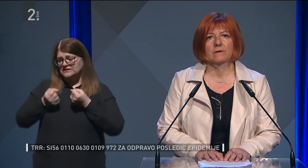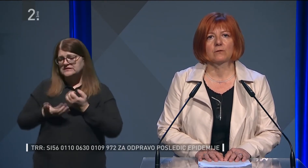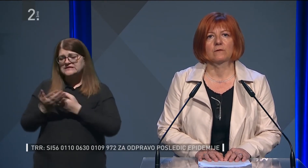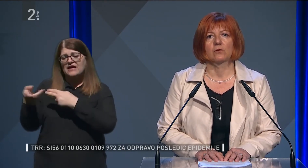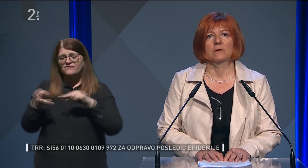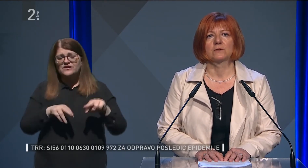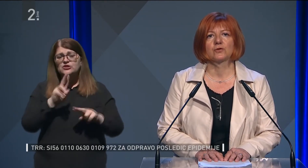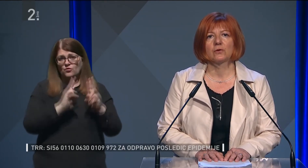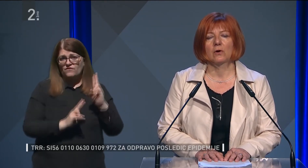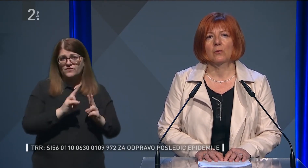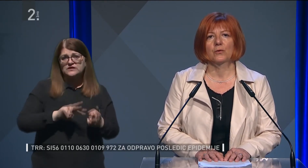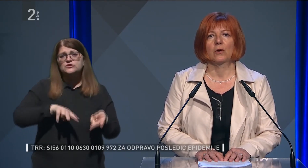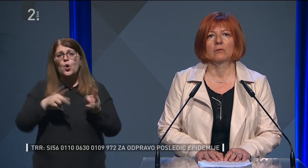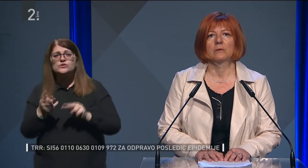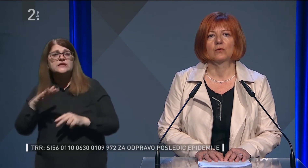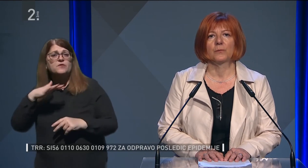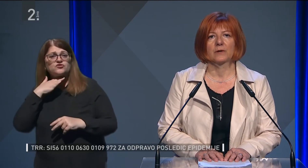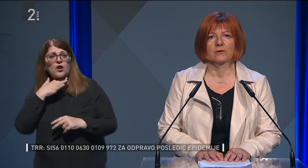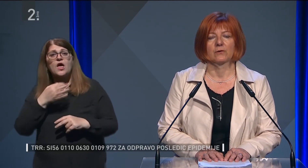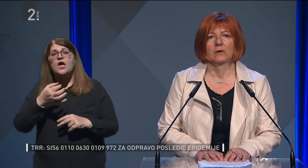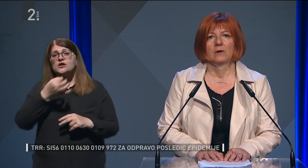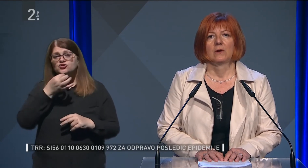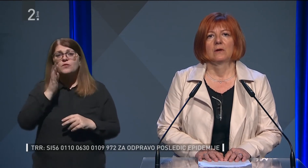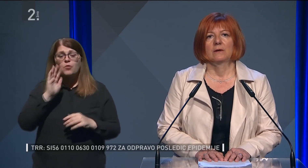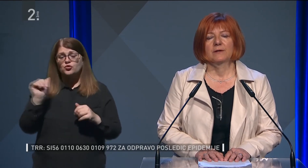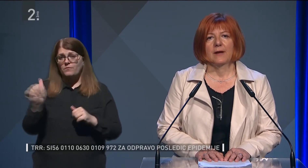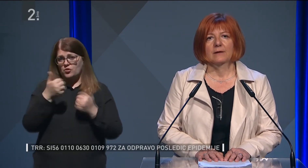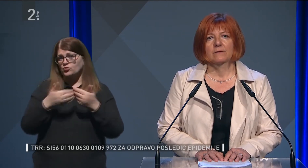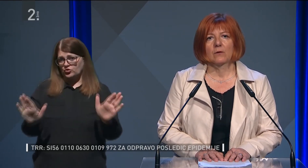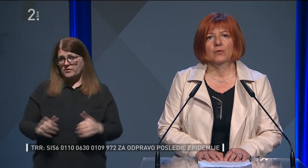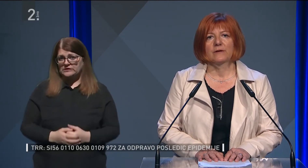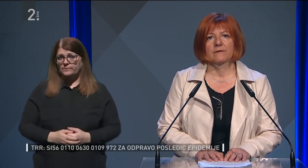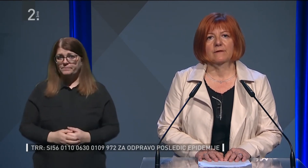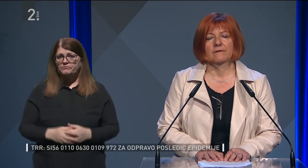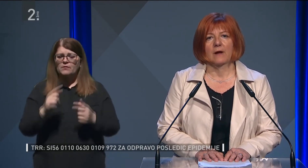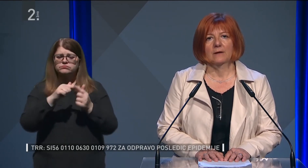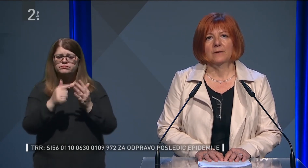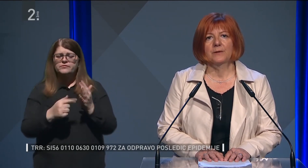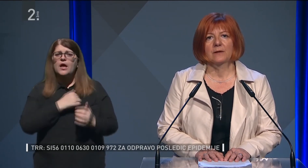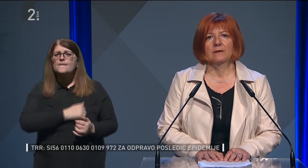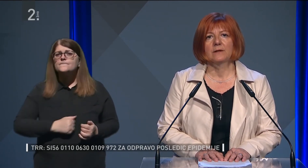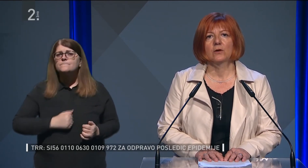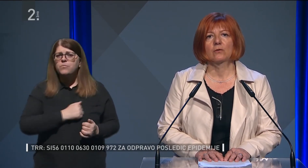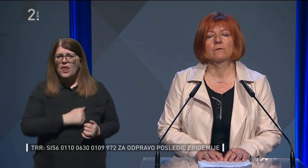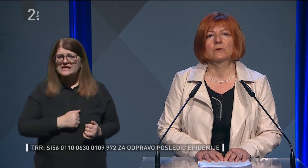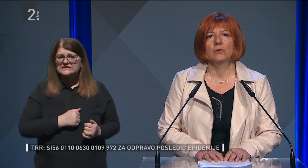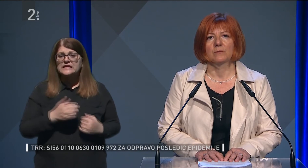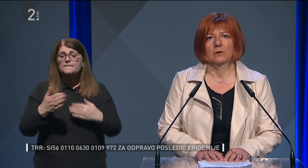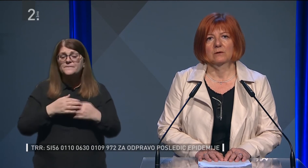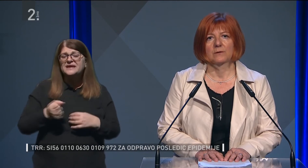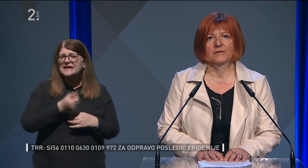vrtac oziroma v šolo o ponovnem odprtju. Navedena so bolezenska stanja, pri katerih